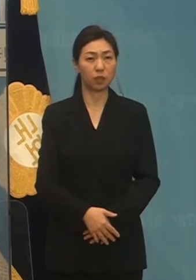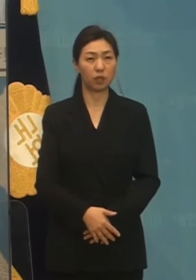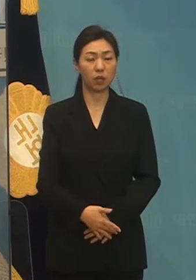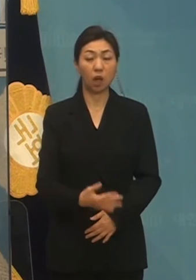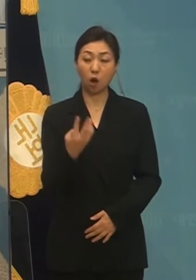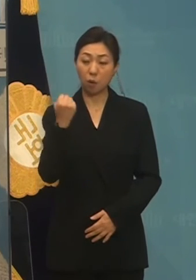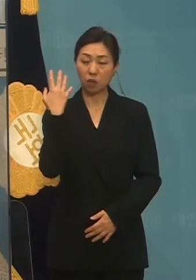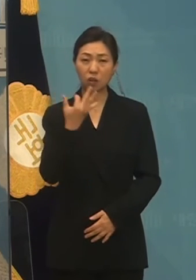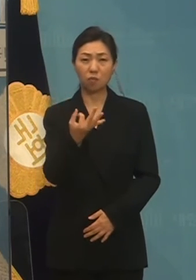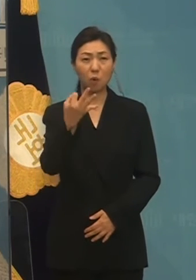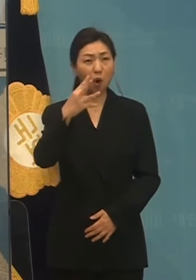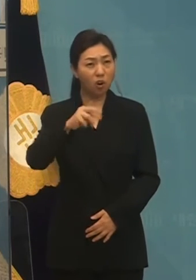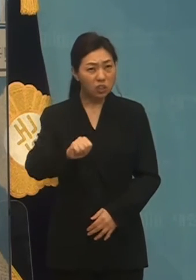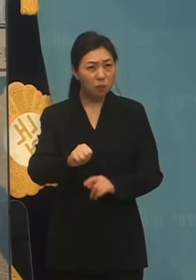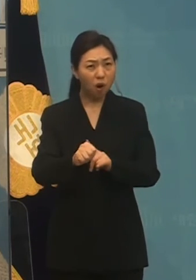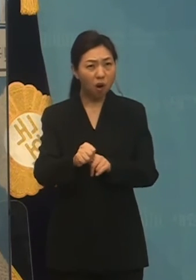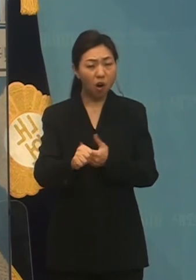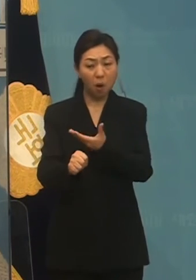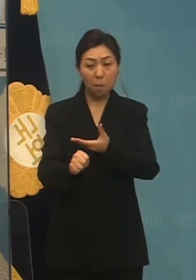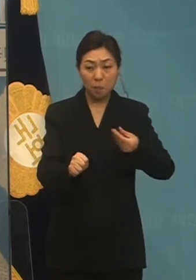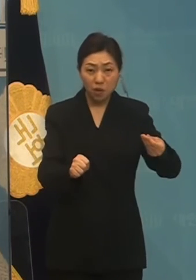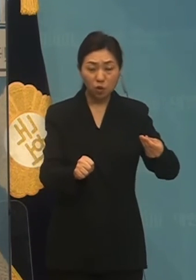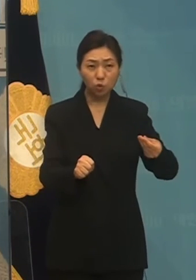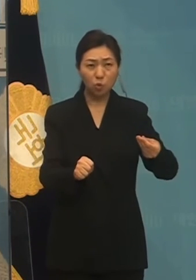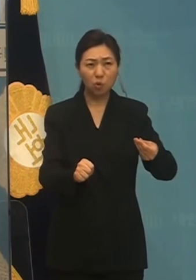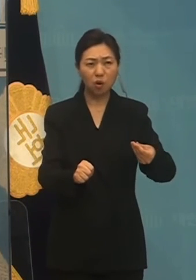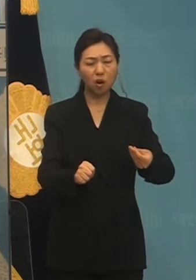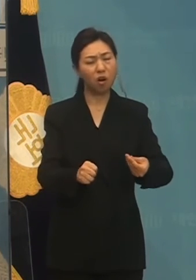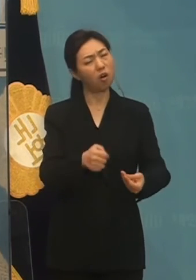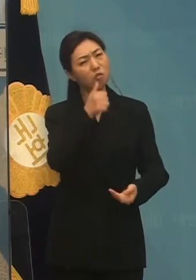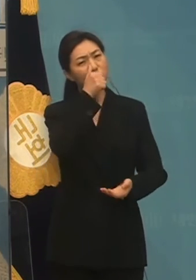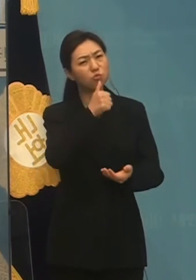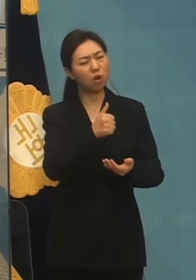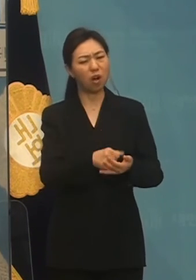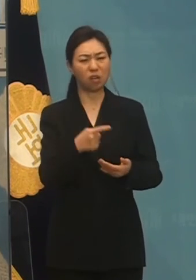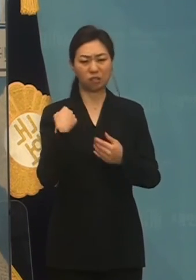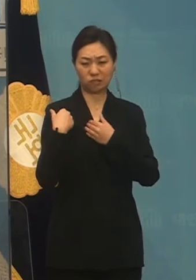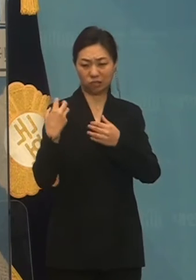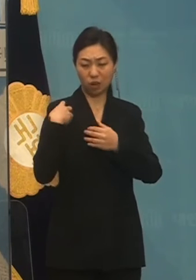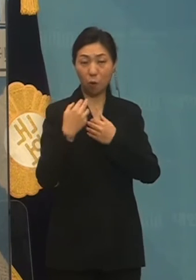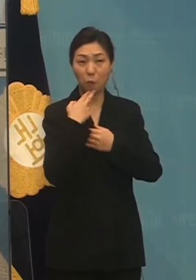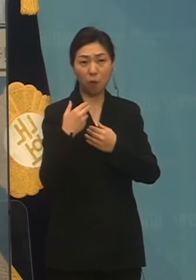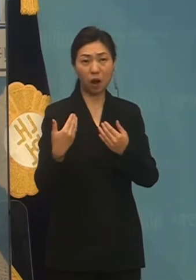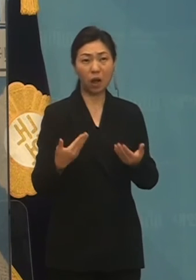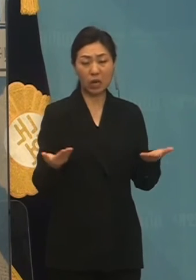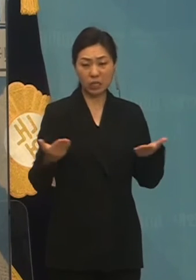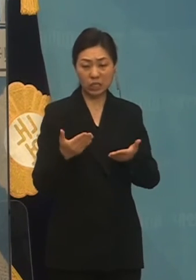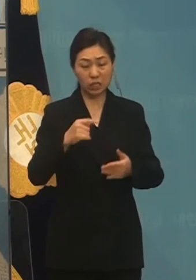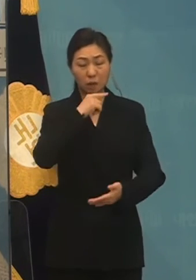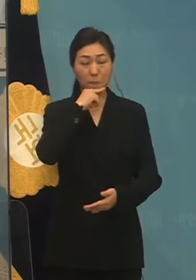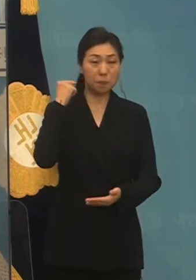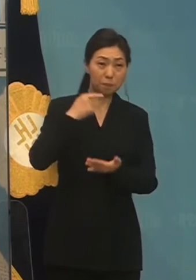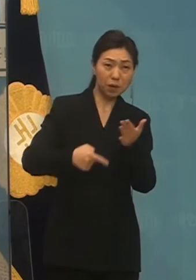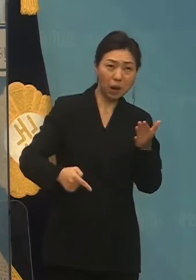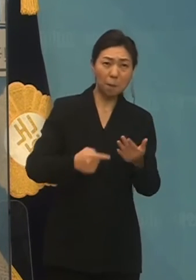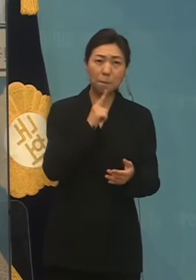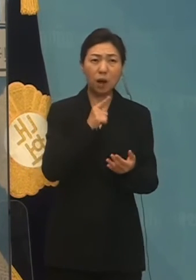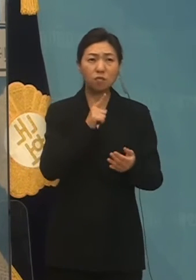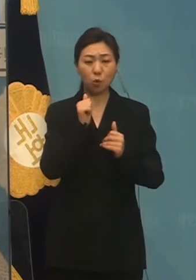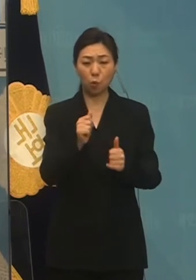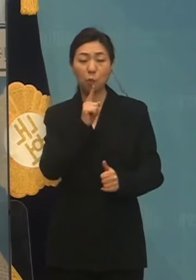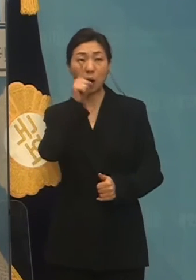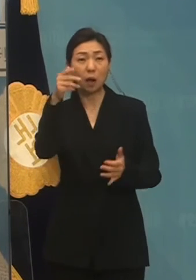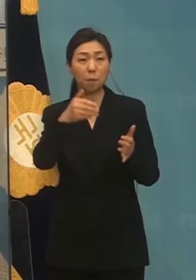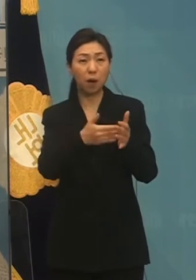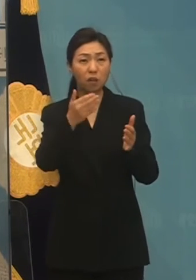대출도 무모한 대출라고 배인이라고 기소하였는데 LH가 버젓이 공룡 개발을 추진하고 있는 사업지에서